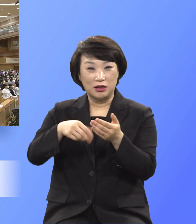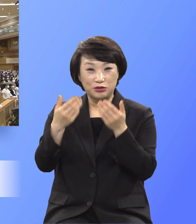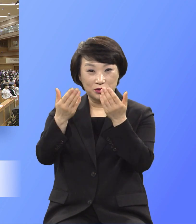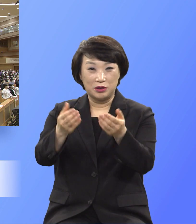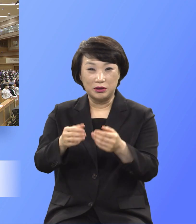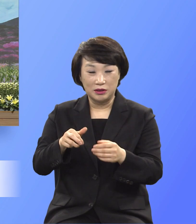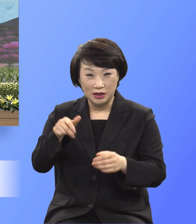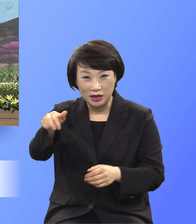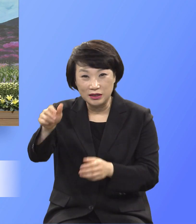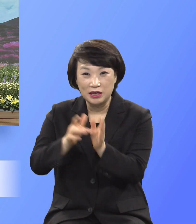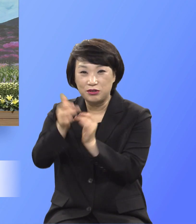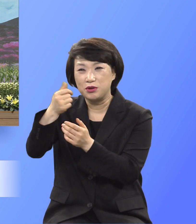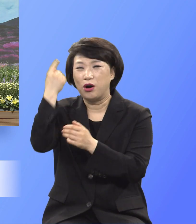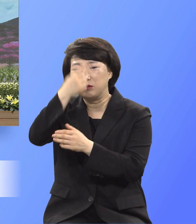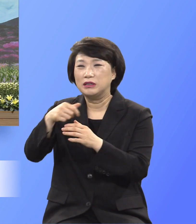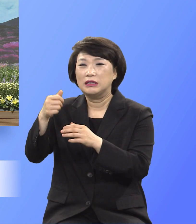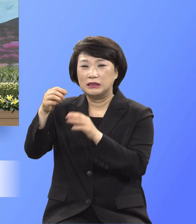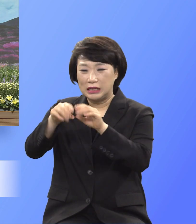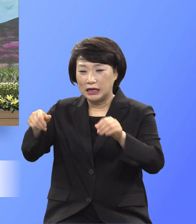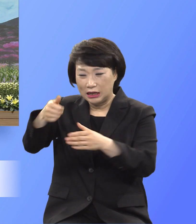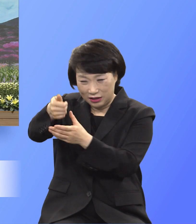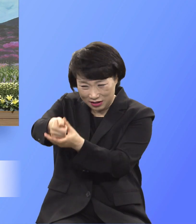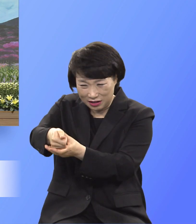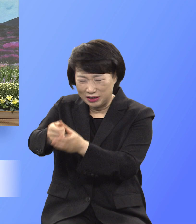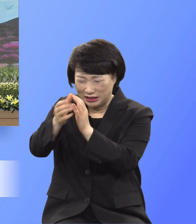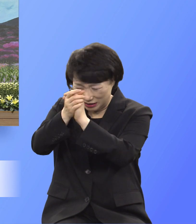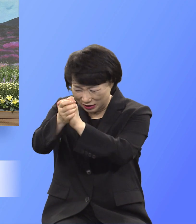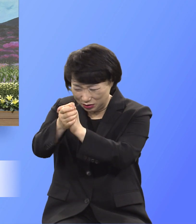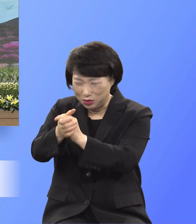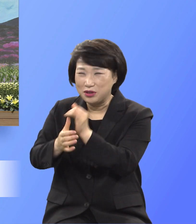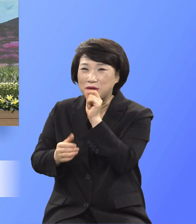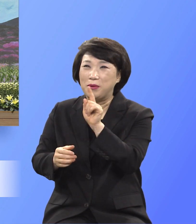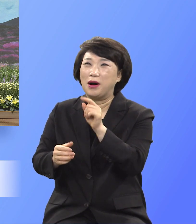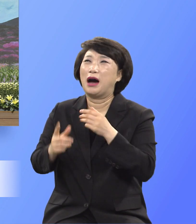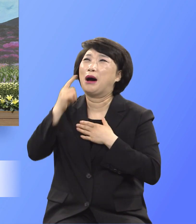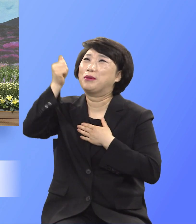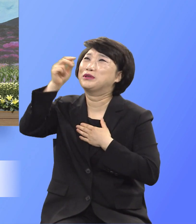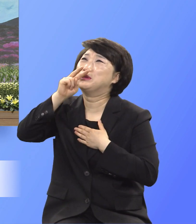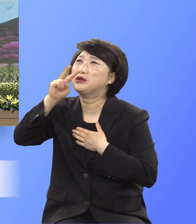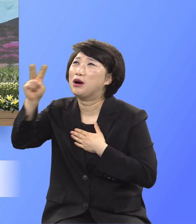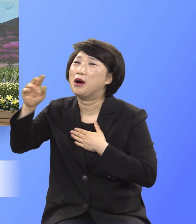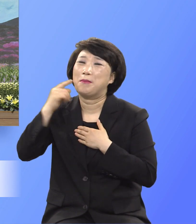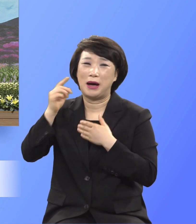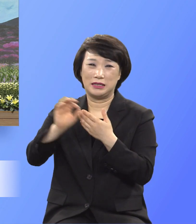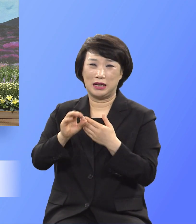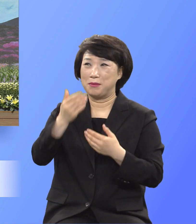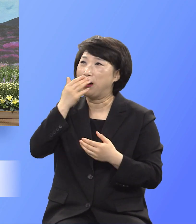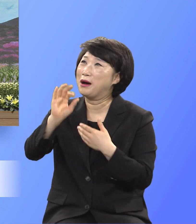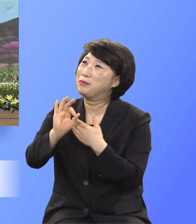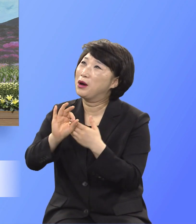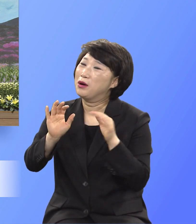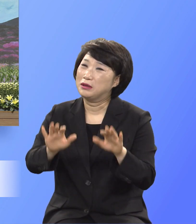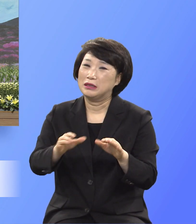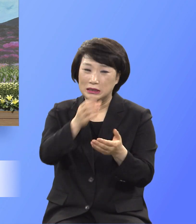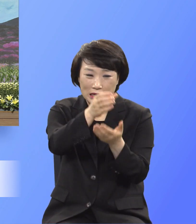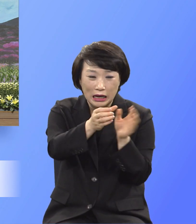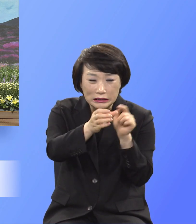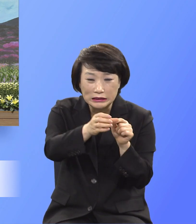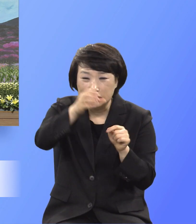얼굴을 땅에 대시고 엎드려 기도하여 가라사대 내 아버지여 만일 할만하시거든 이 잔을 내게서